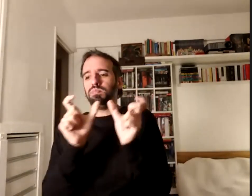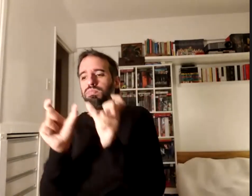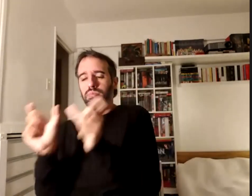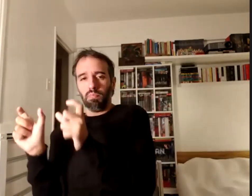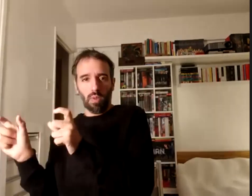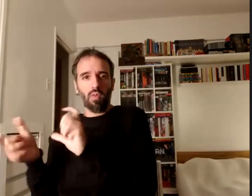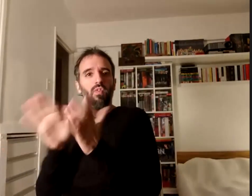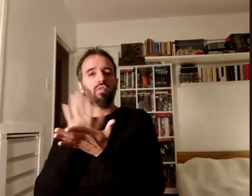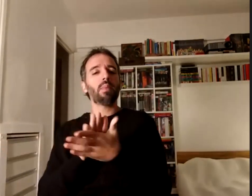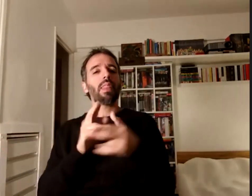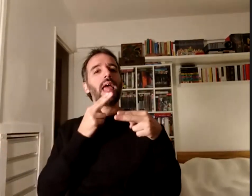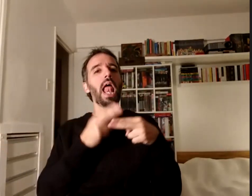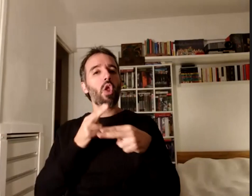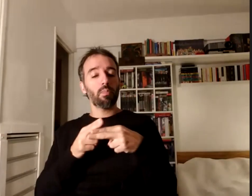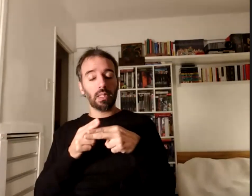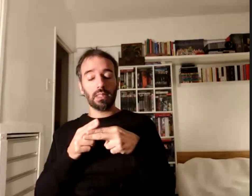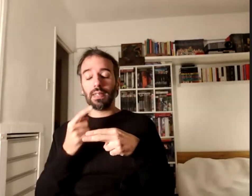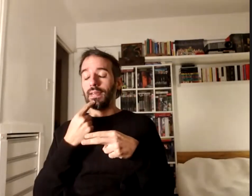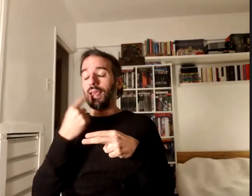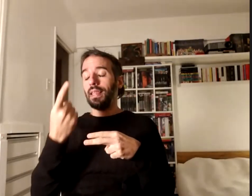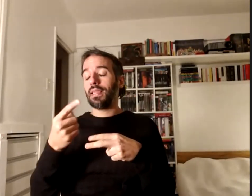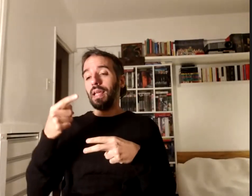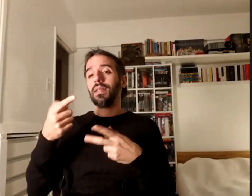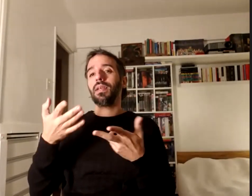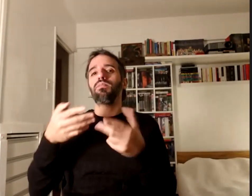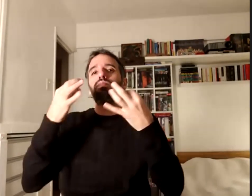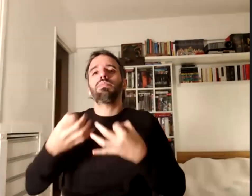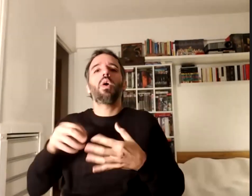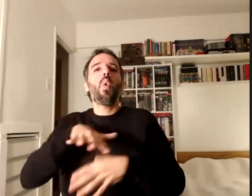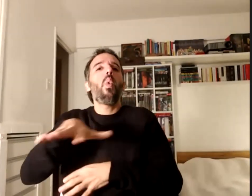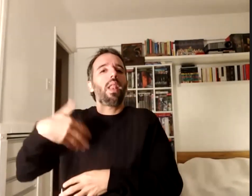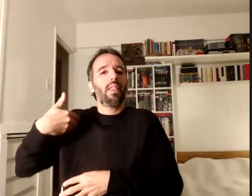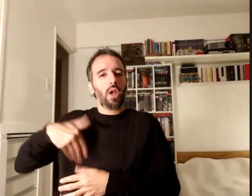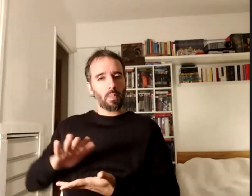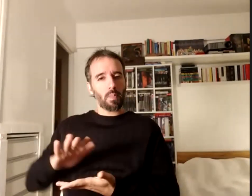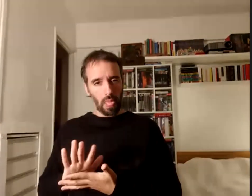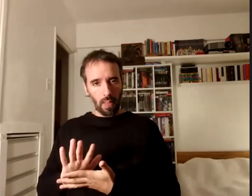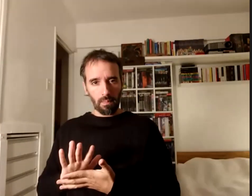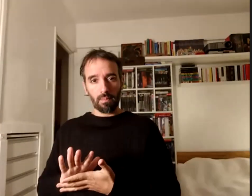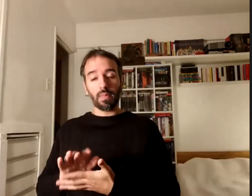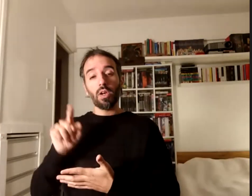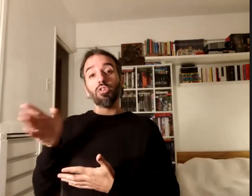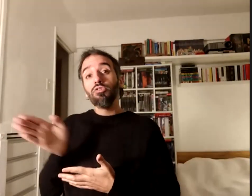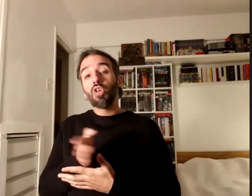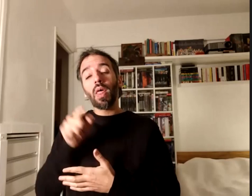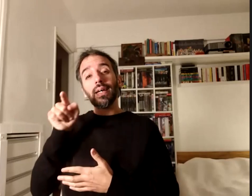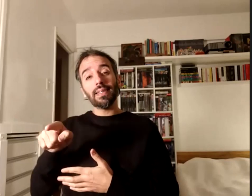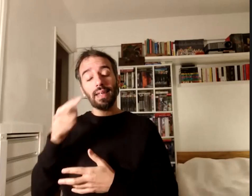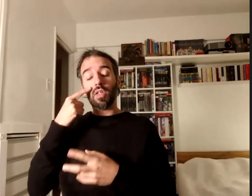establecen lugares de normalidad y todas esas son herramientas que